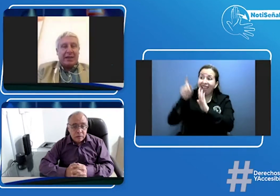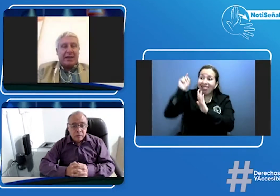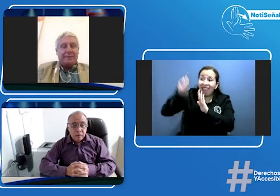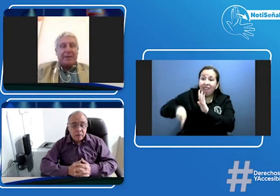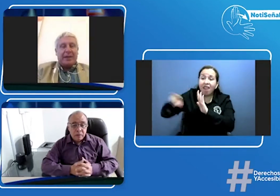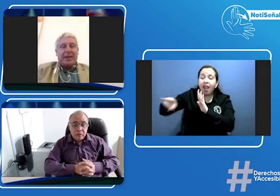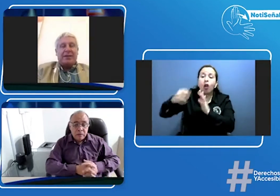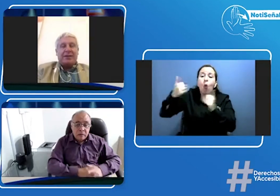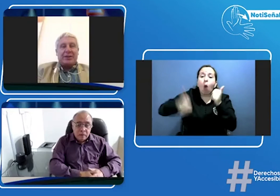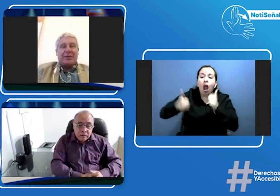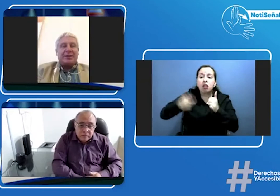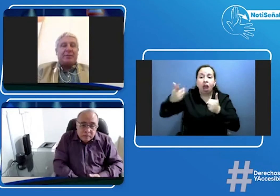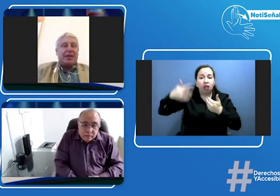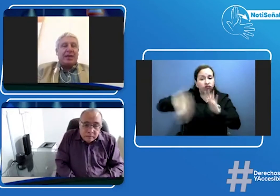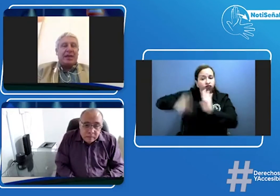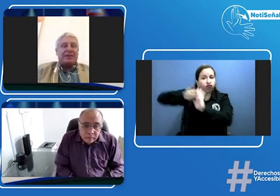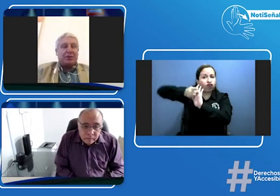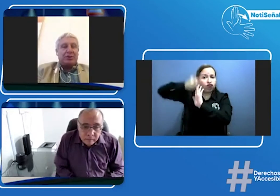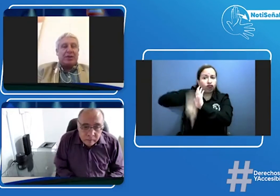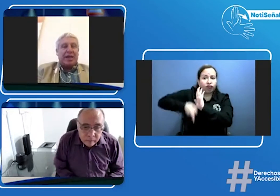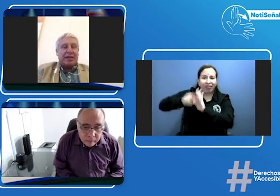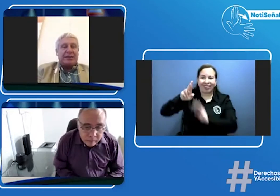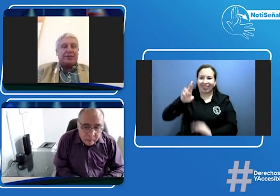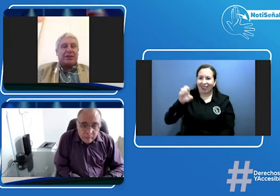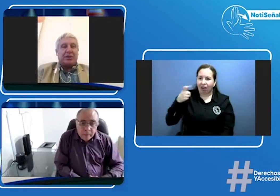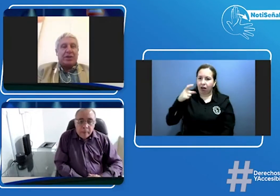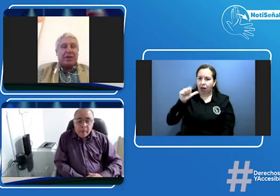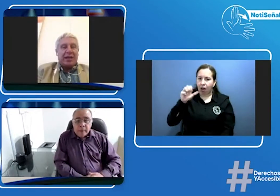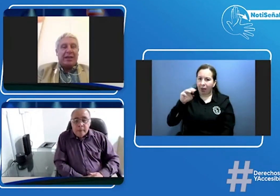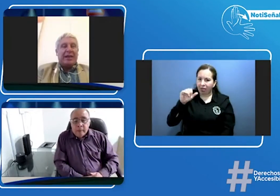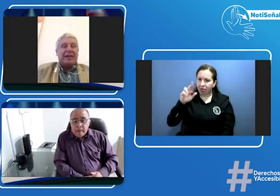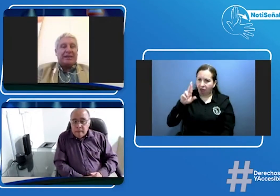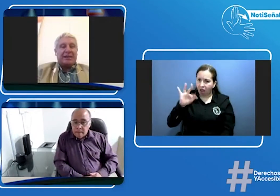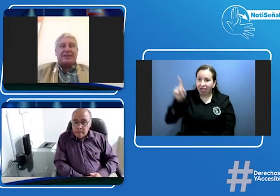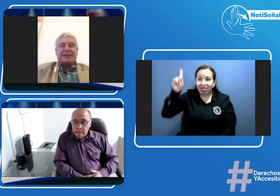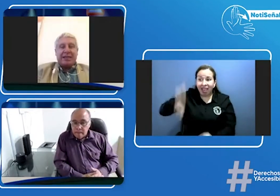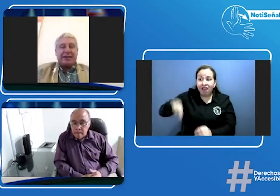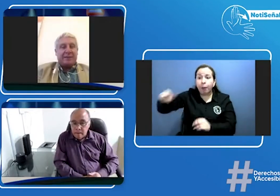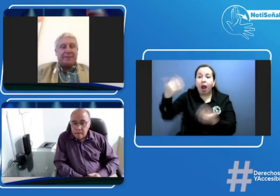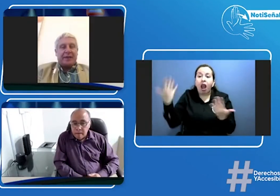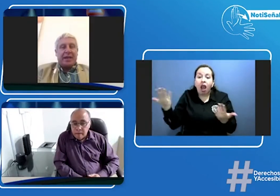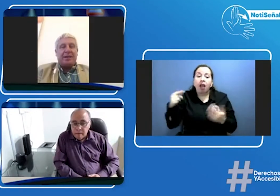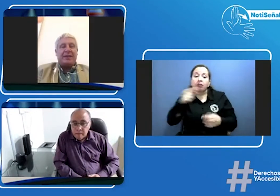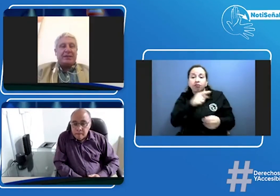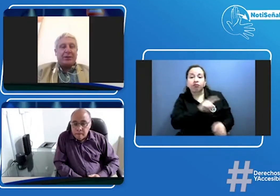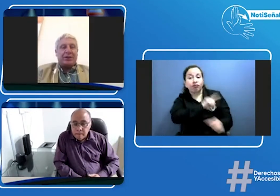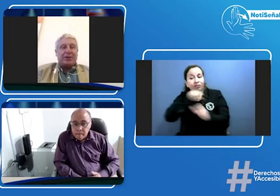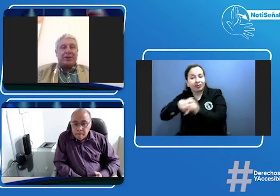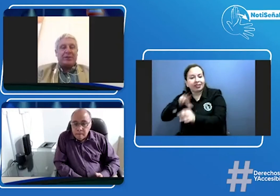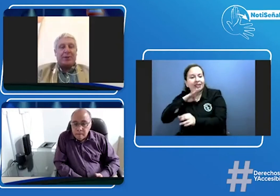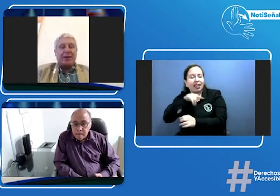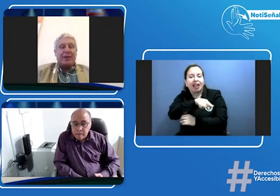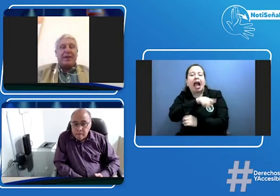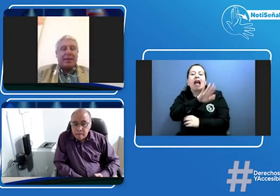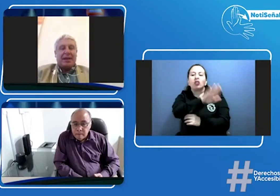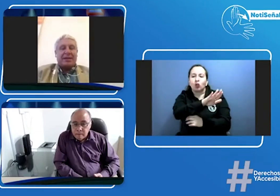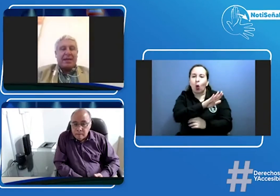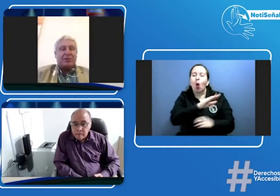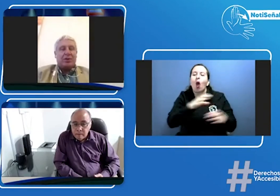y efectivamente puede hacer uso de la Agencia Nacional de Seguridad Vial que está adscrita al ministerio del transporte para que se haga todo lo